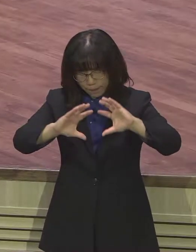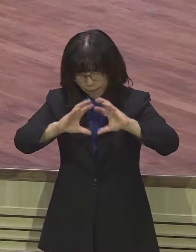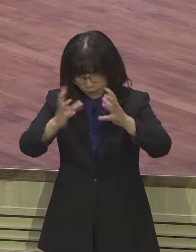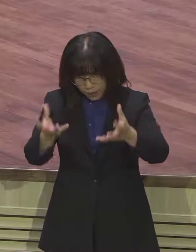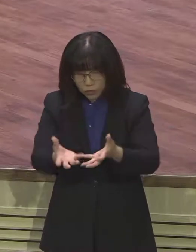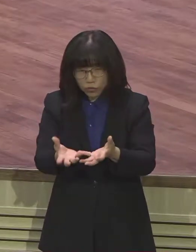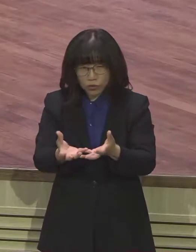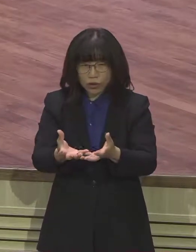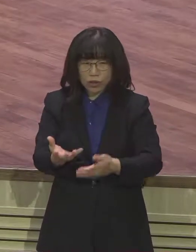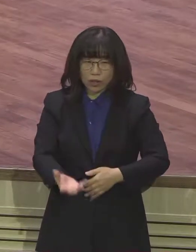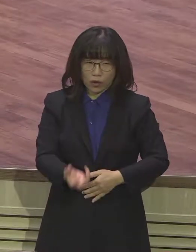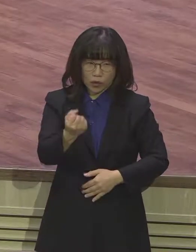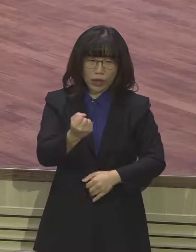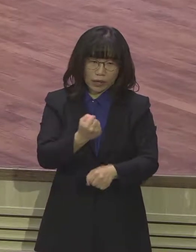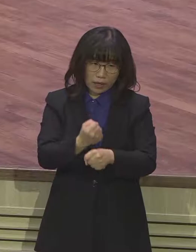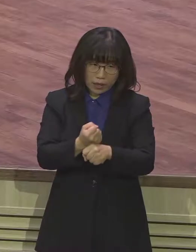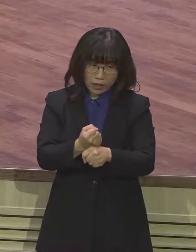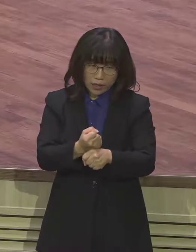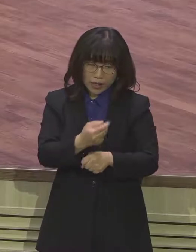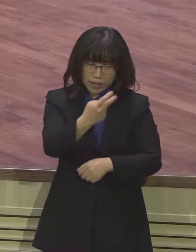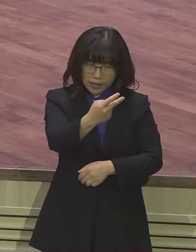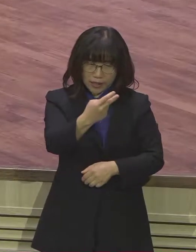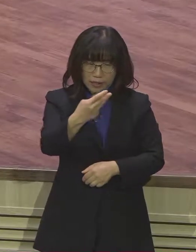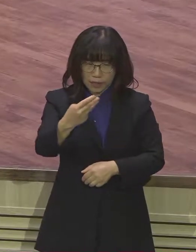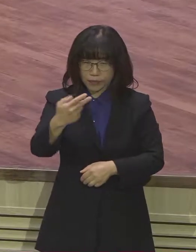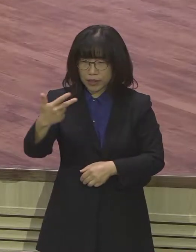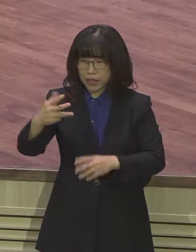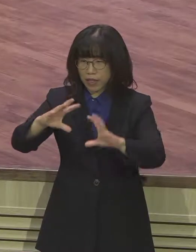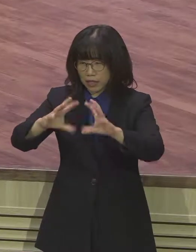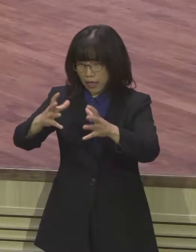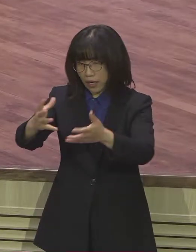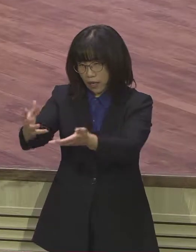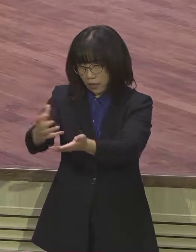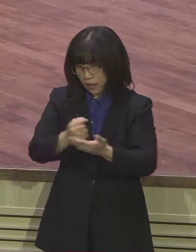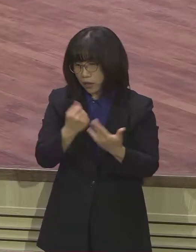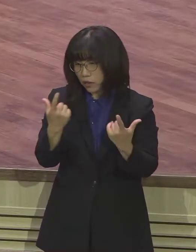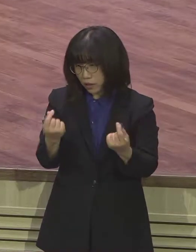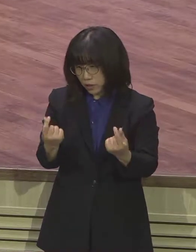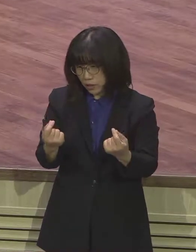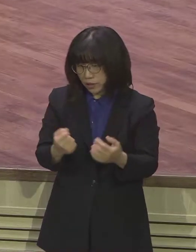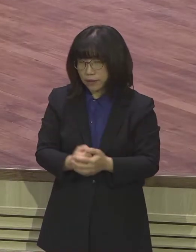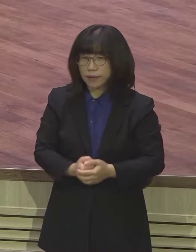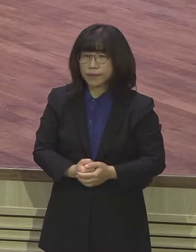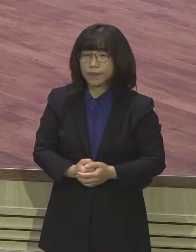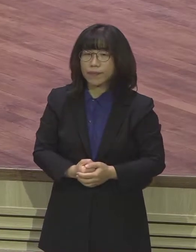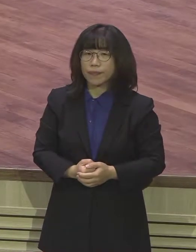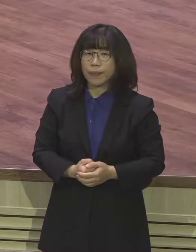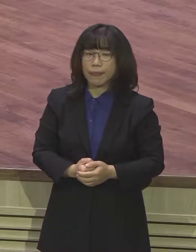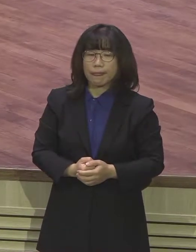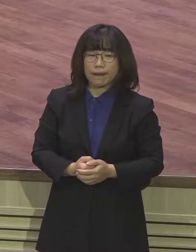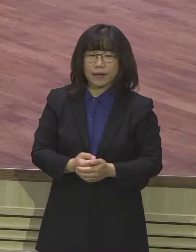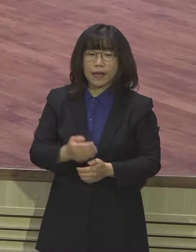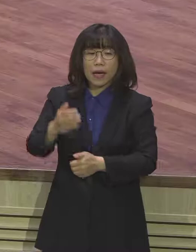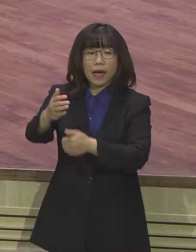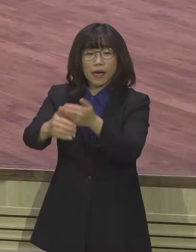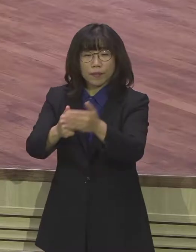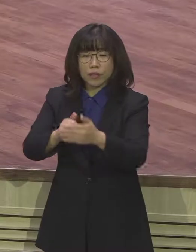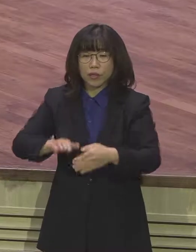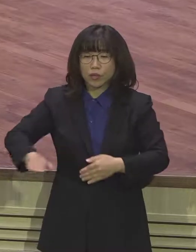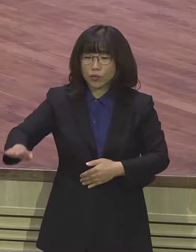하나님께서 환상을 암호서에게 보여주셨듯이 이제 하나님께서 우리 예호원 교회와 우리 기아 성도